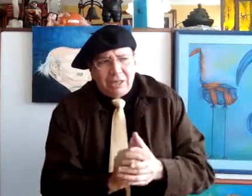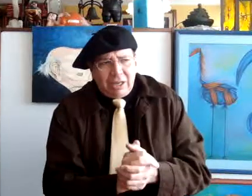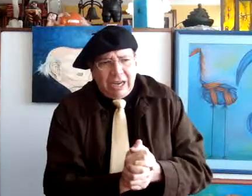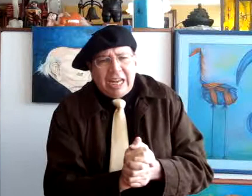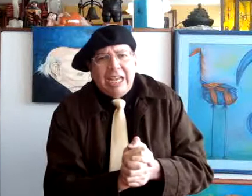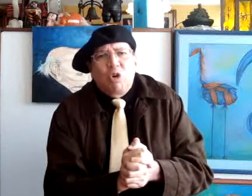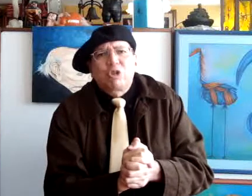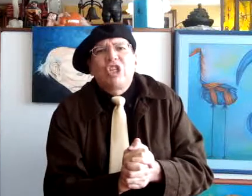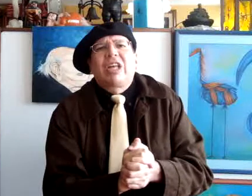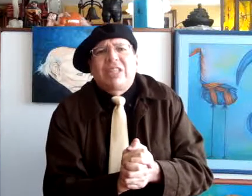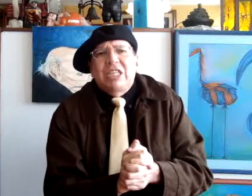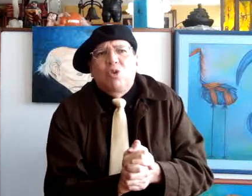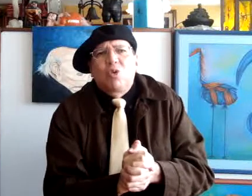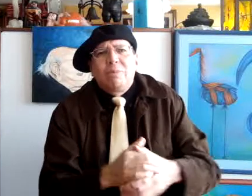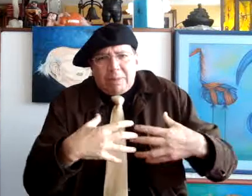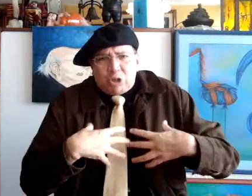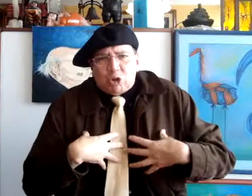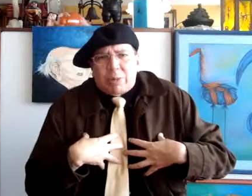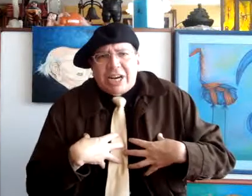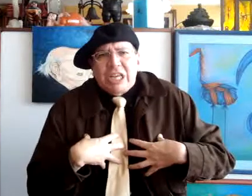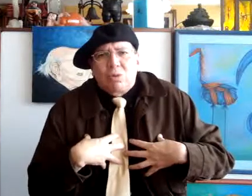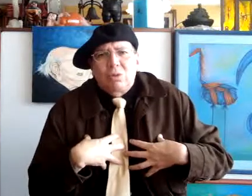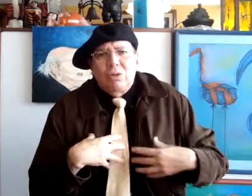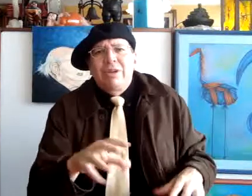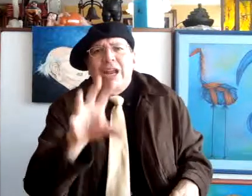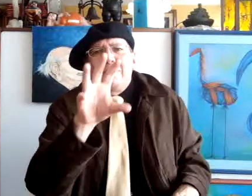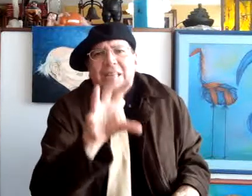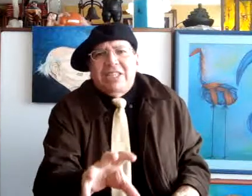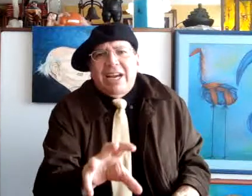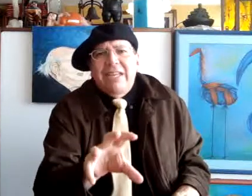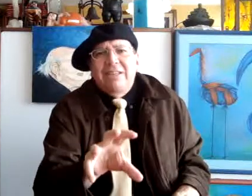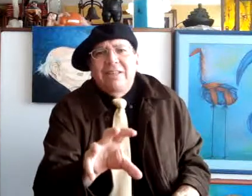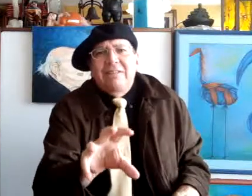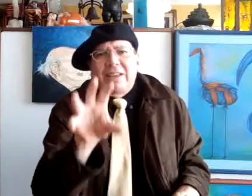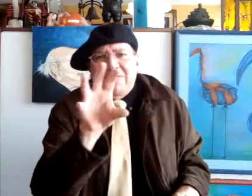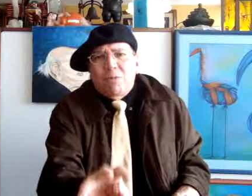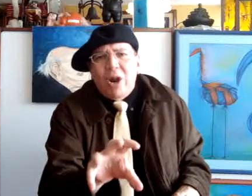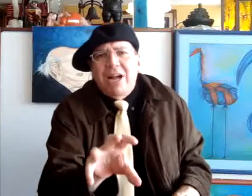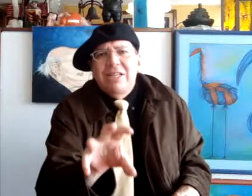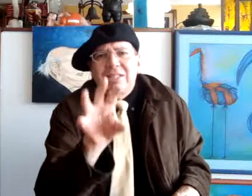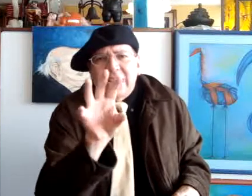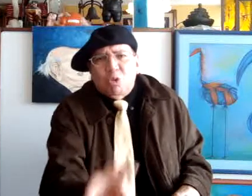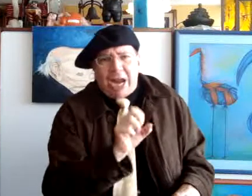en el que yo sintetizo mi visión sobre el río, el paisaje de fábula natural.